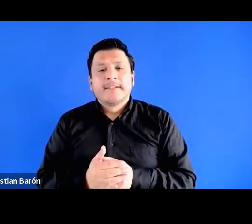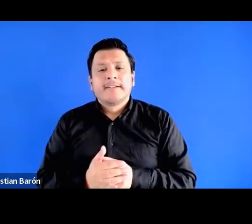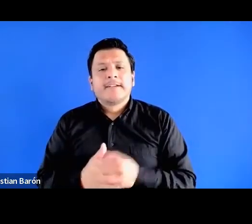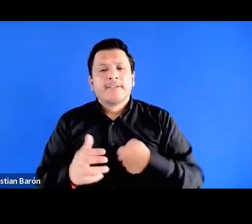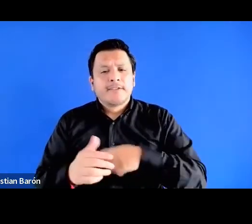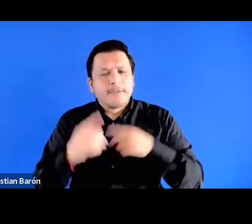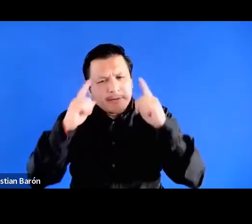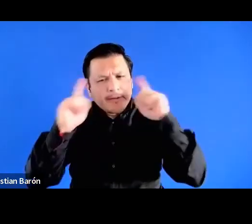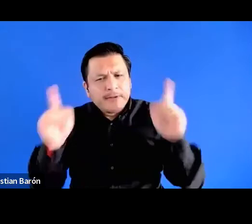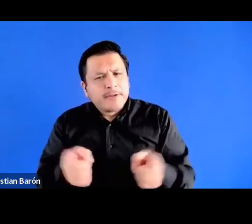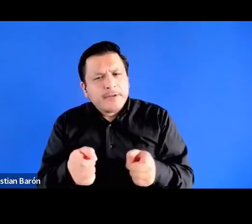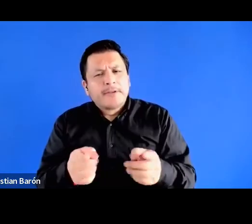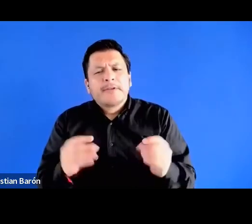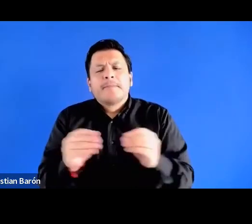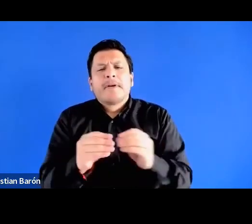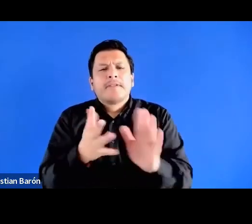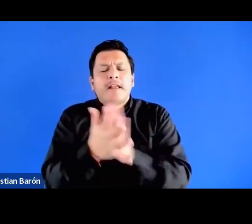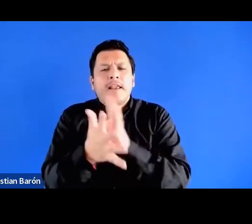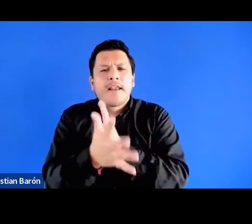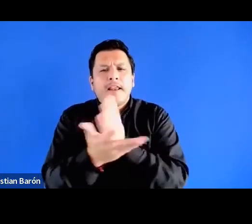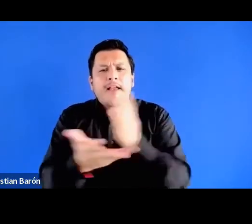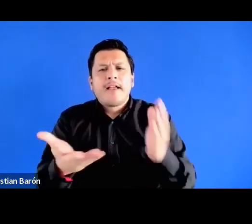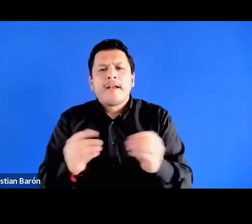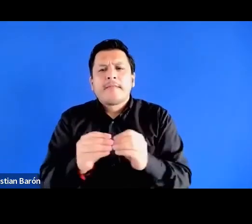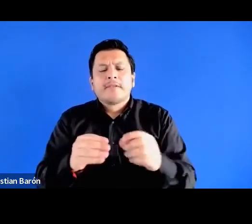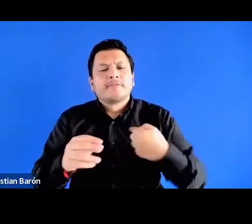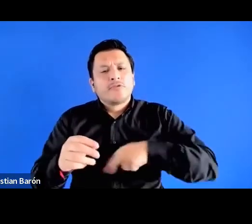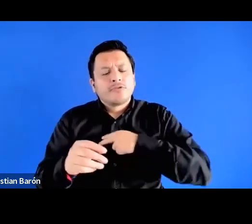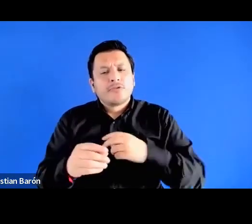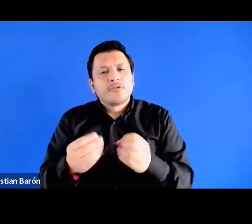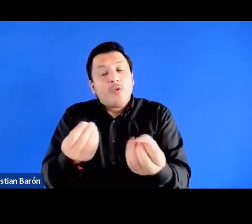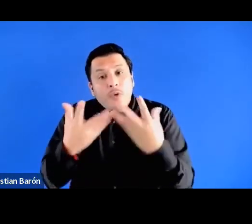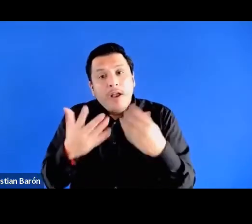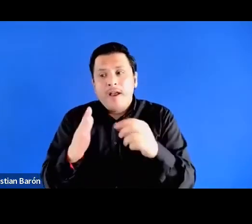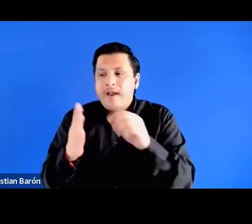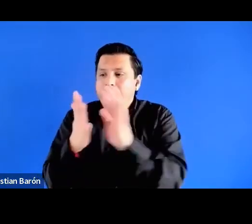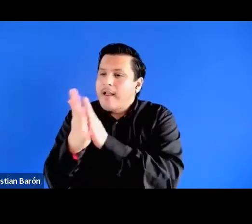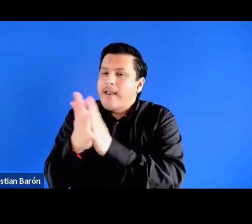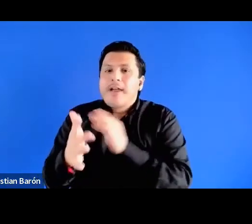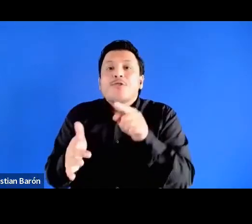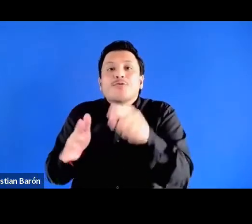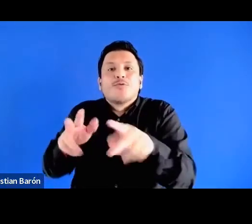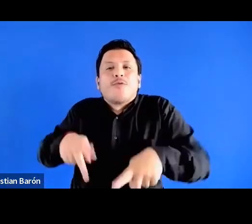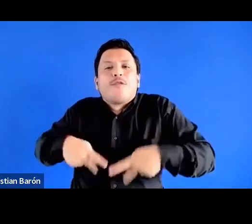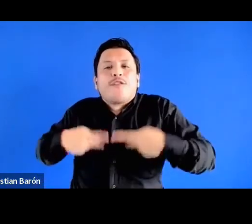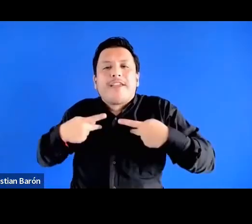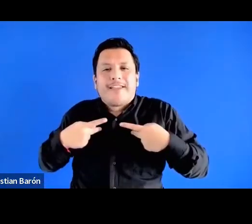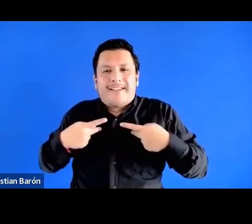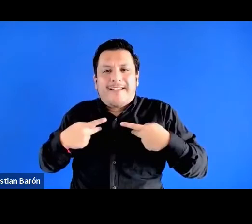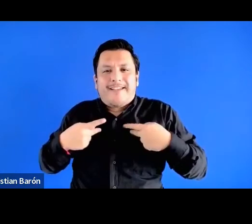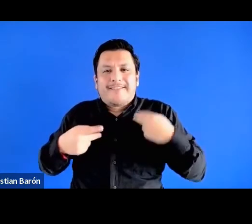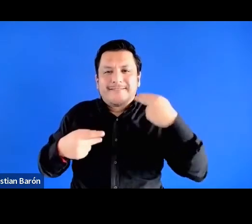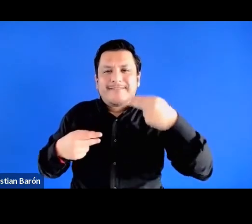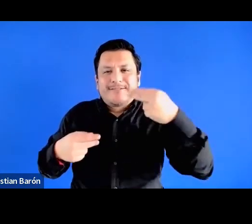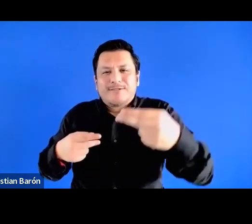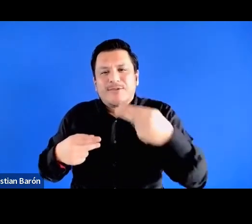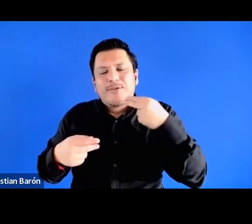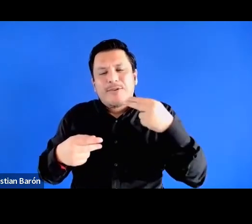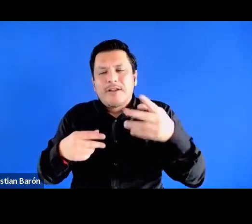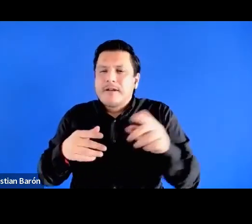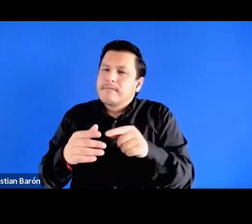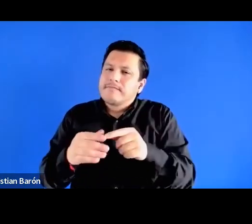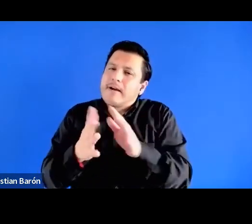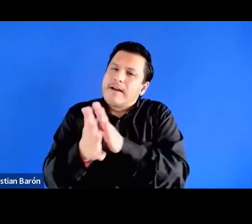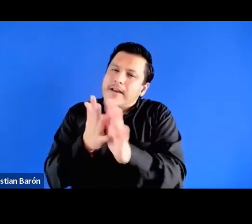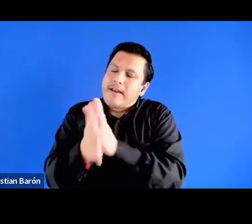conclusión y en el epílogo, sobre todo en el epílogo, pues nos compartas también tu historia, te pongas ahí en el centro de esta,